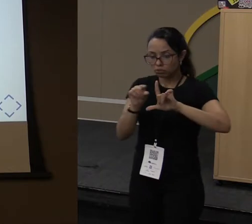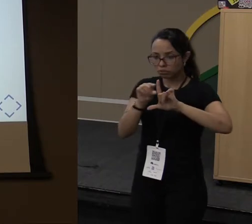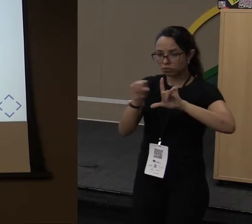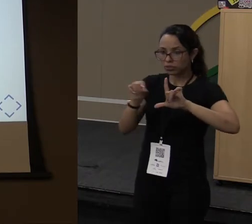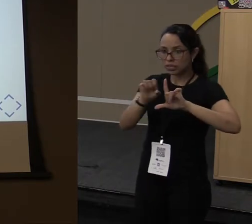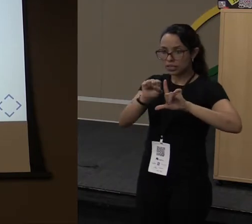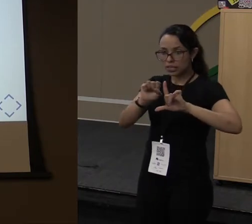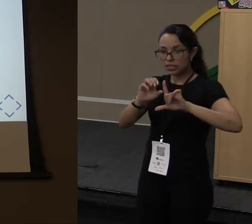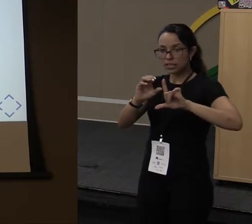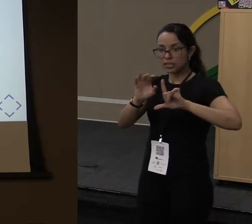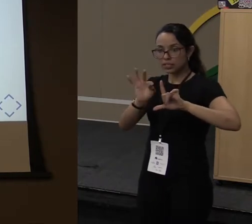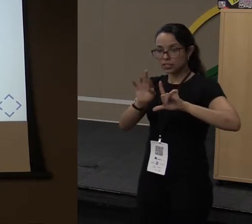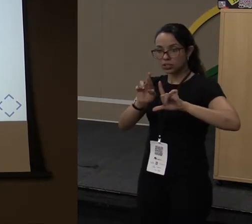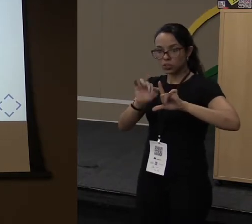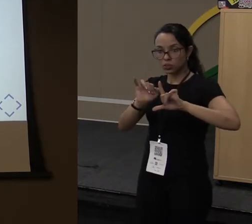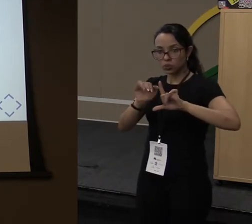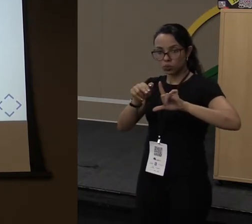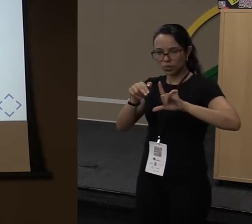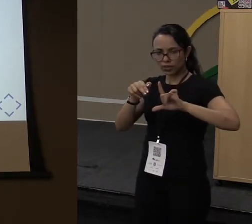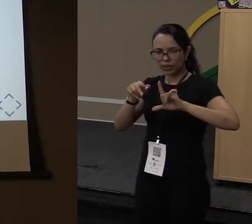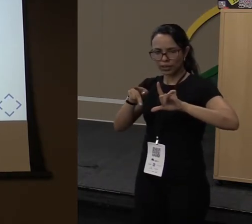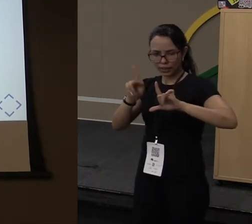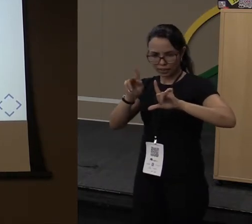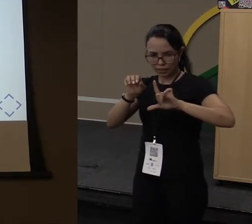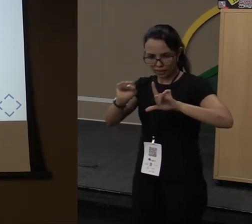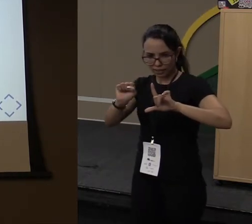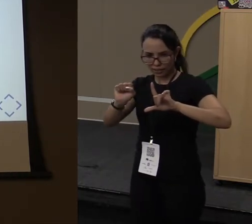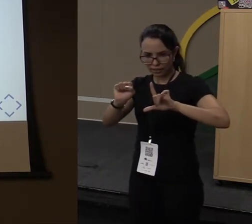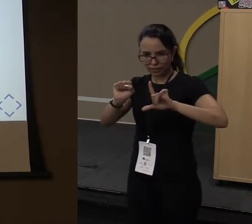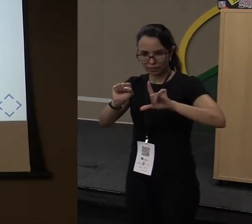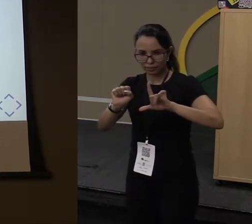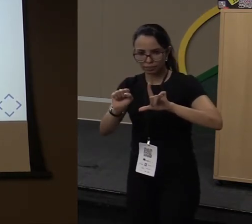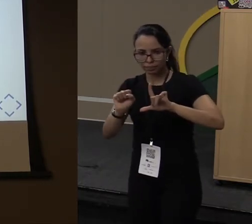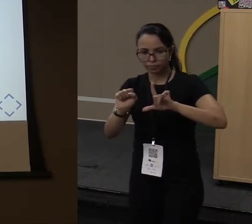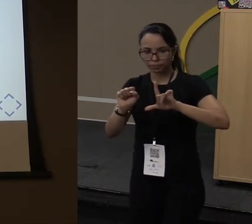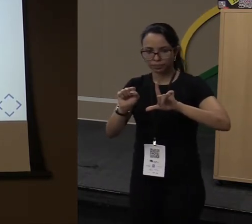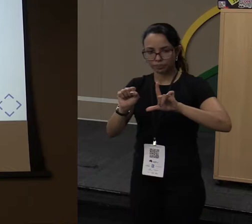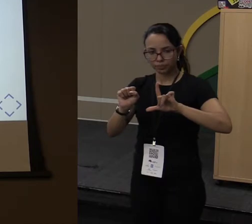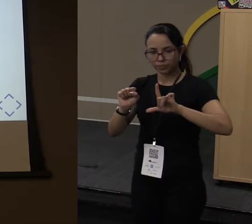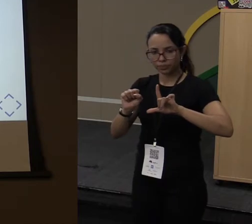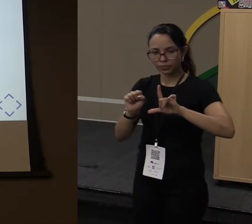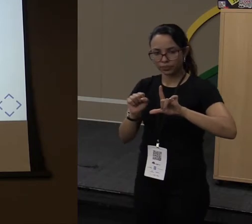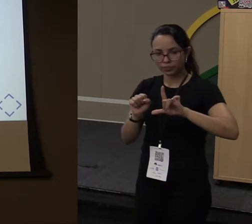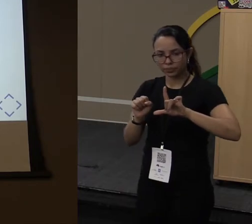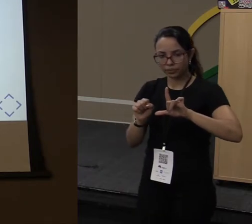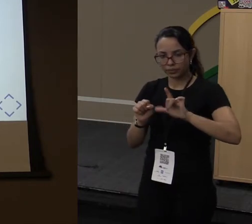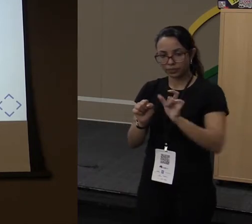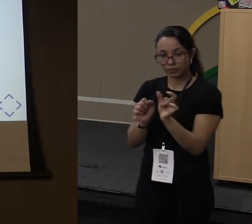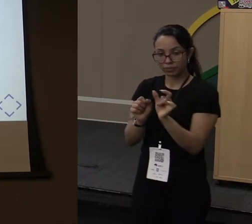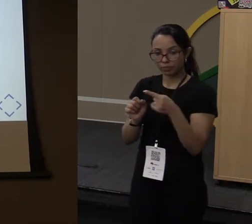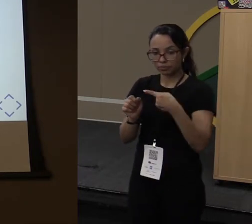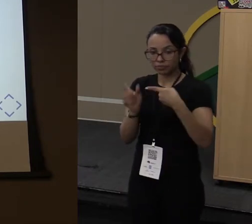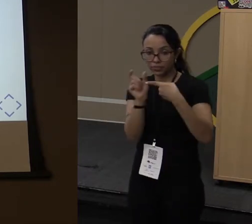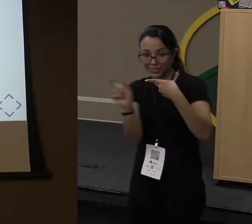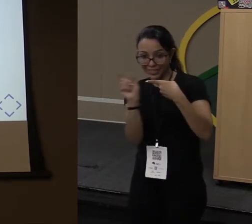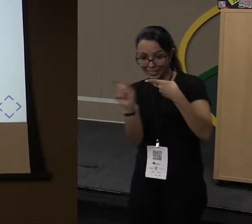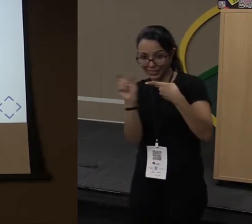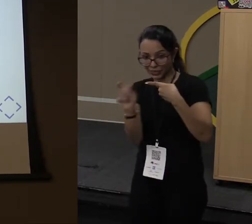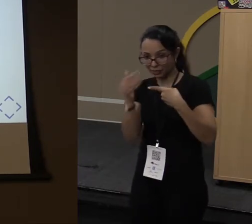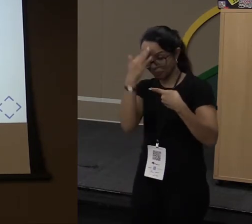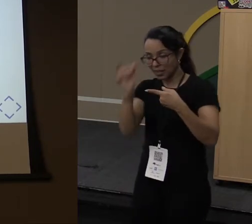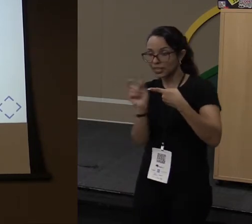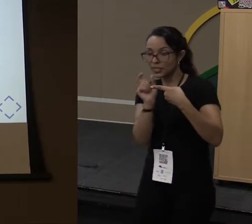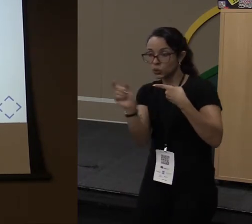Eu estou criando uma variável chamada idade, passando minha idade. e criando uma variável chamada pi, passando o número de pi.